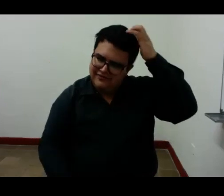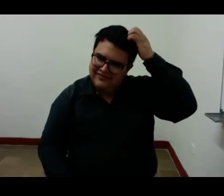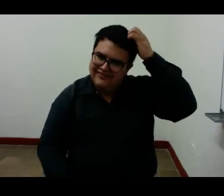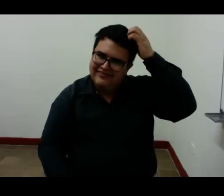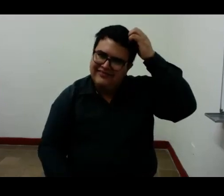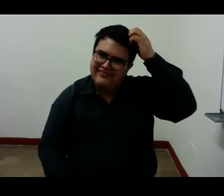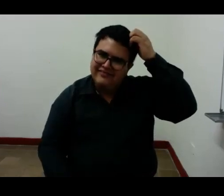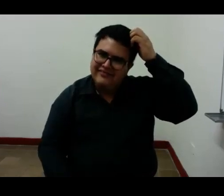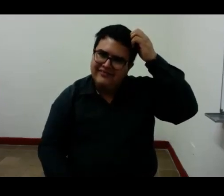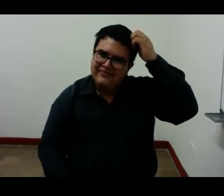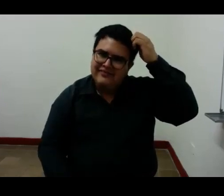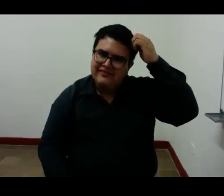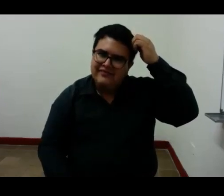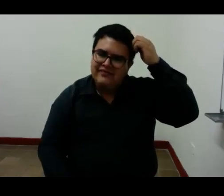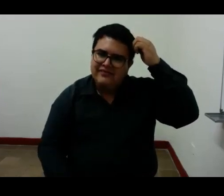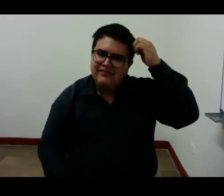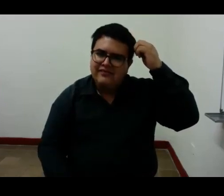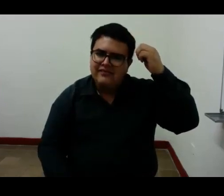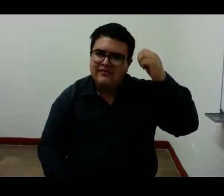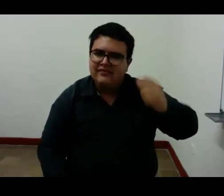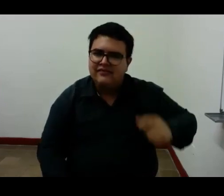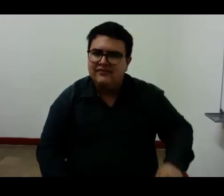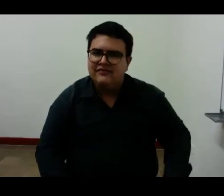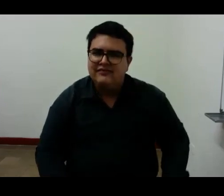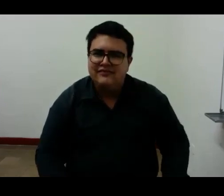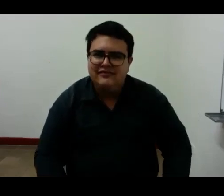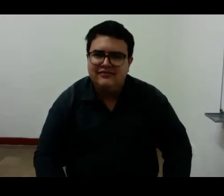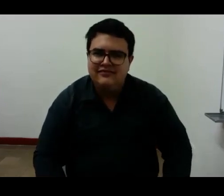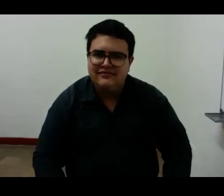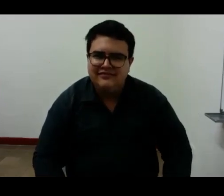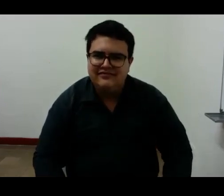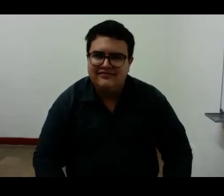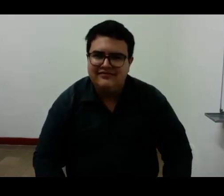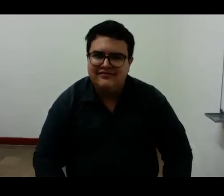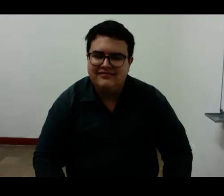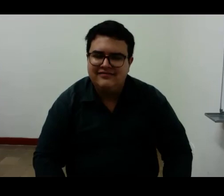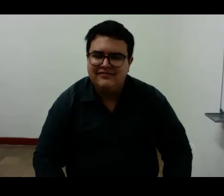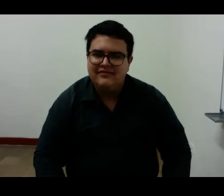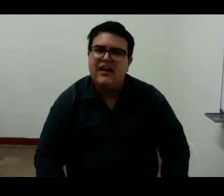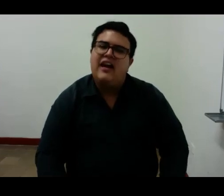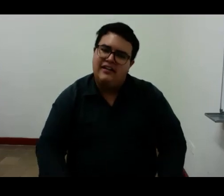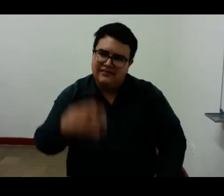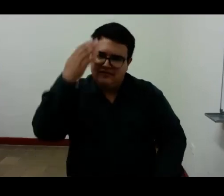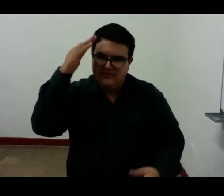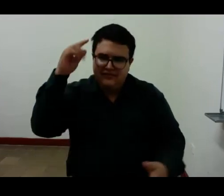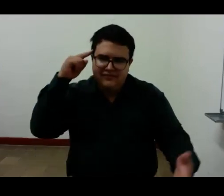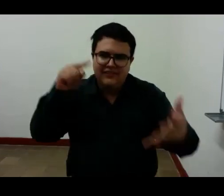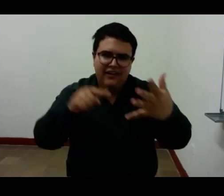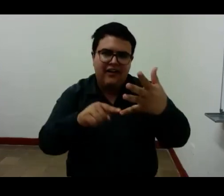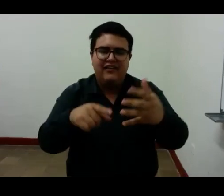y se puede titular el yo postizo de Pessoa